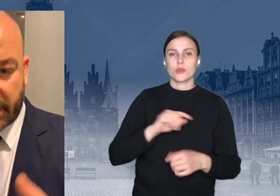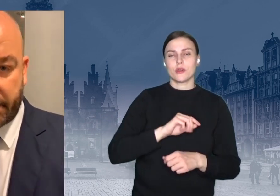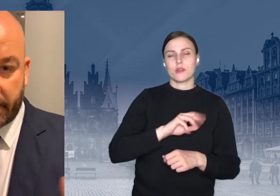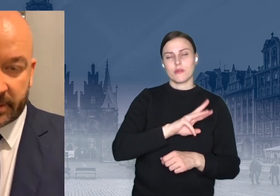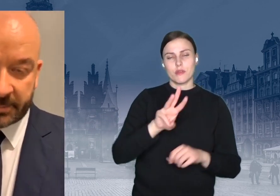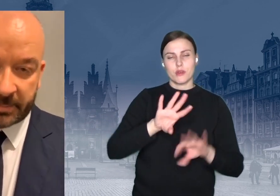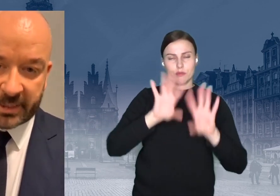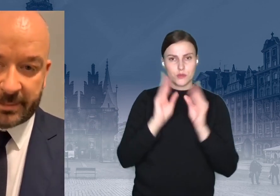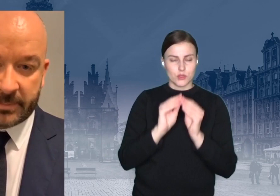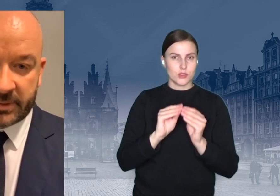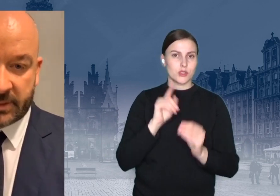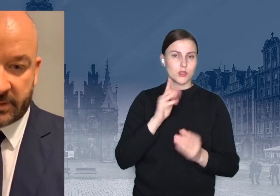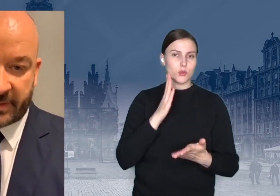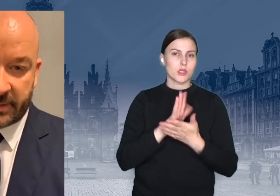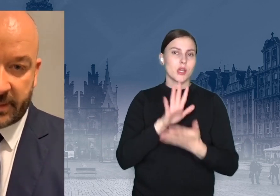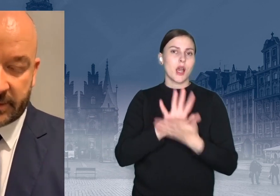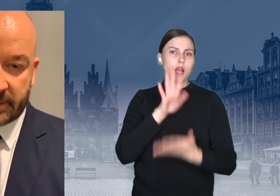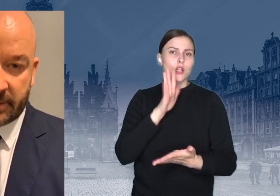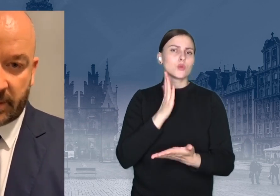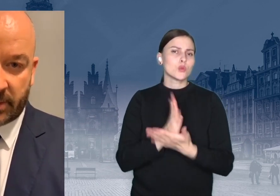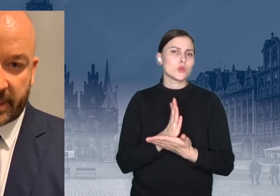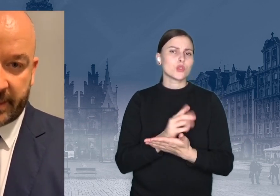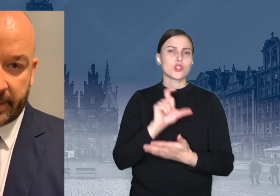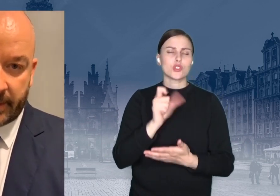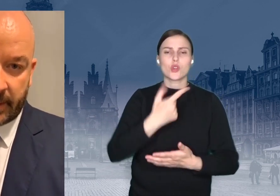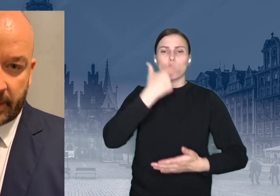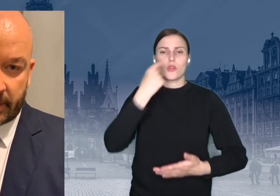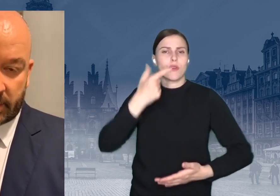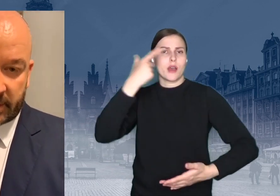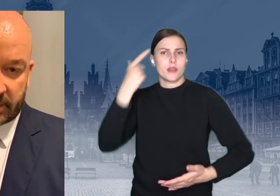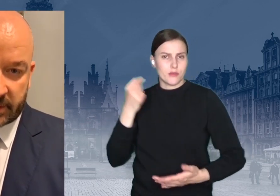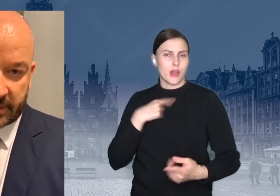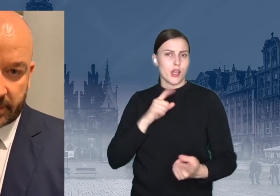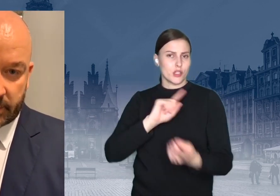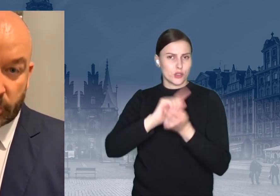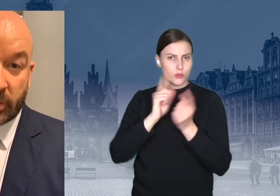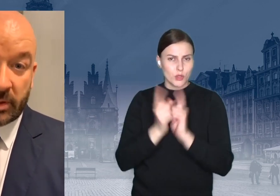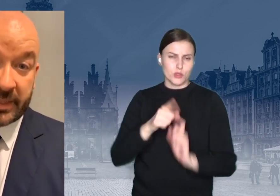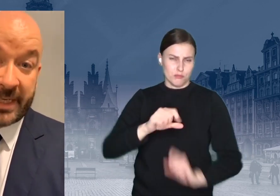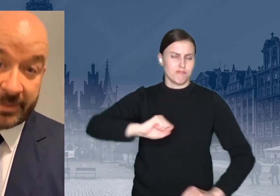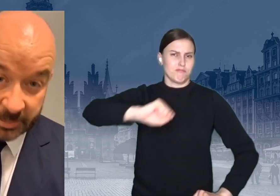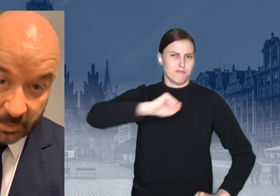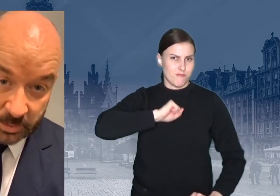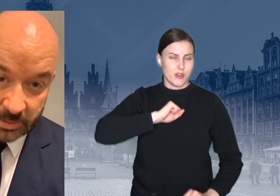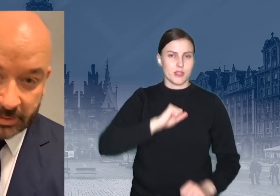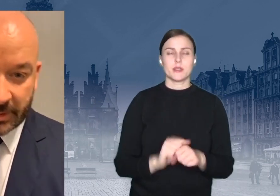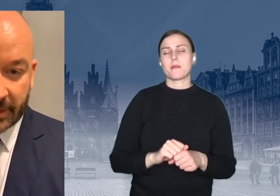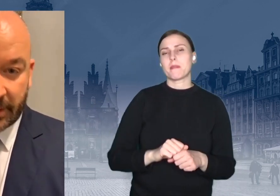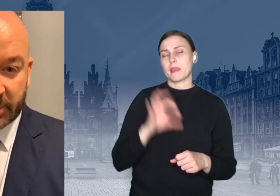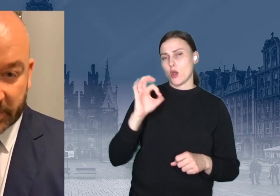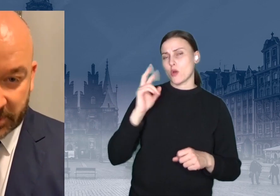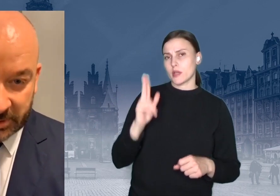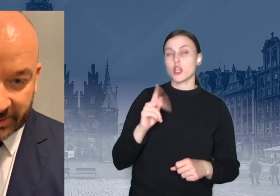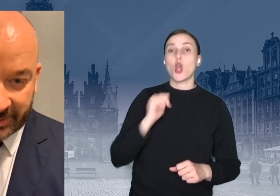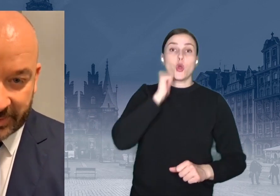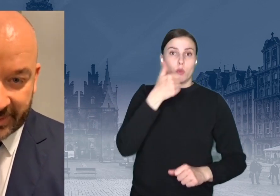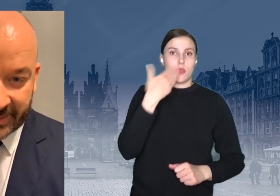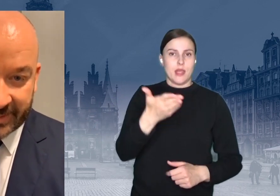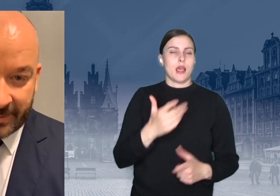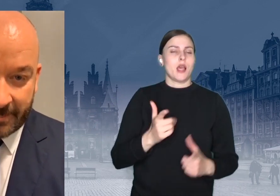że spotykamy się co dwa dni jest okej. To oznacza, że jutro daję Wam spokój, odpocznijcie ode mnie,